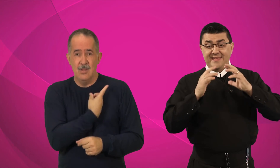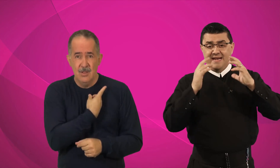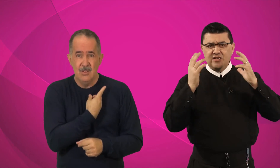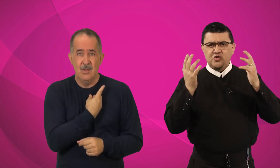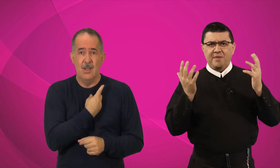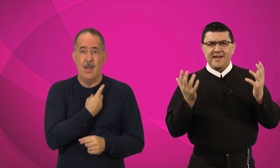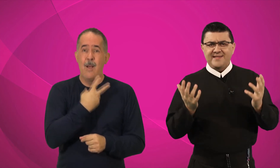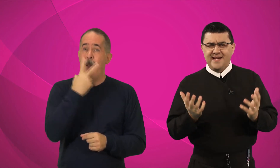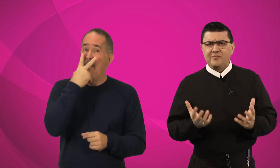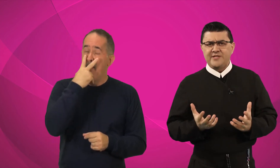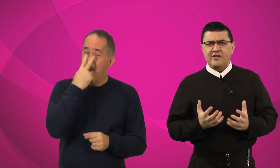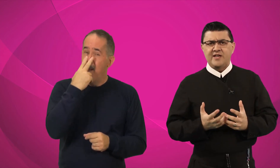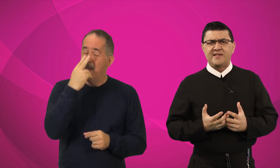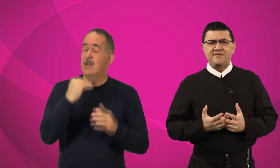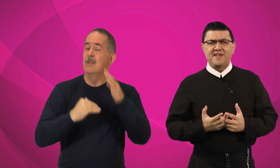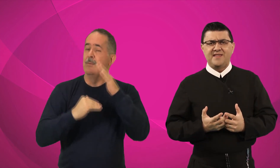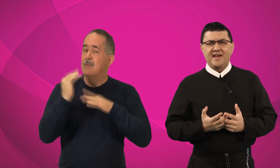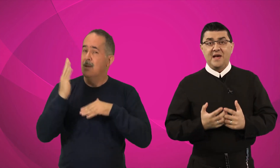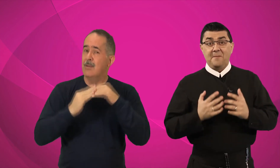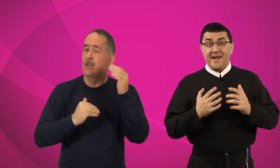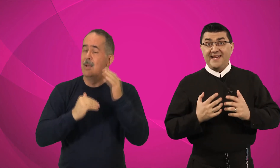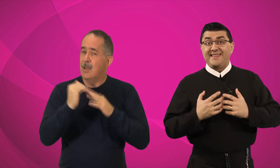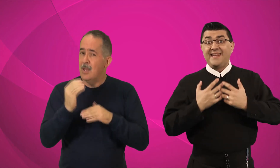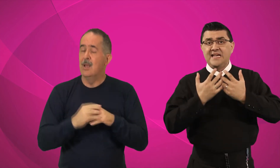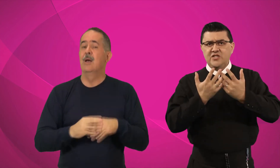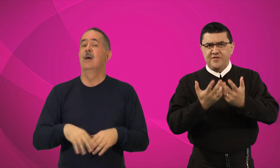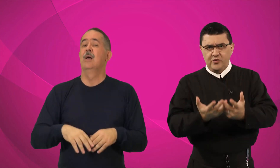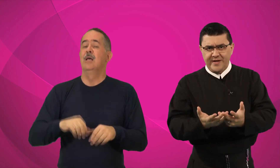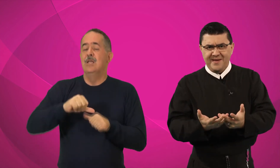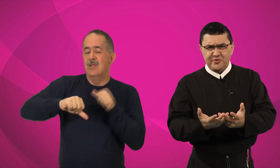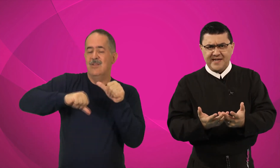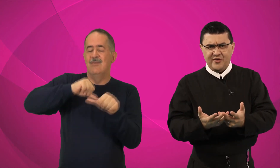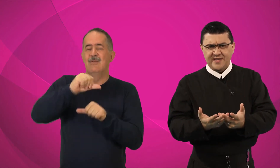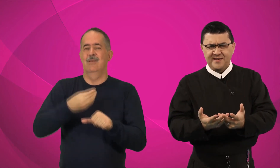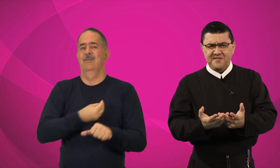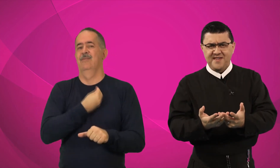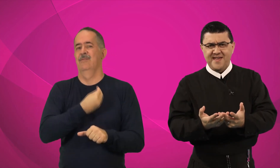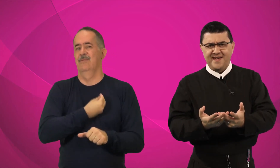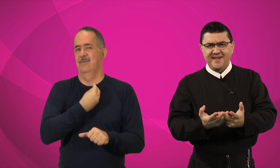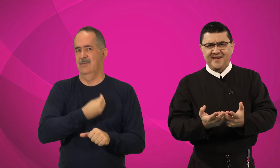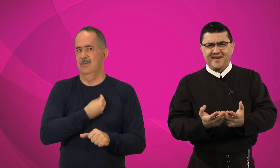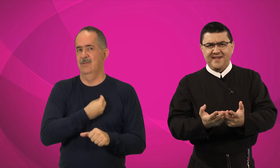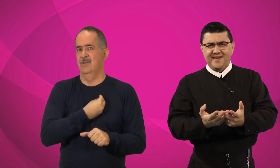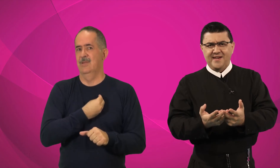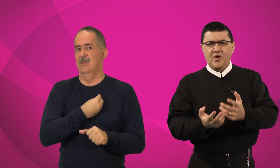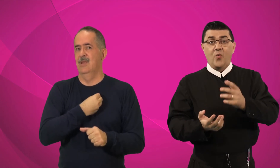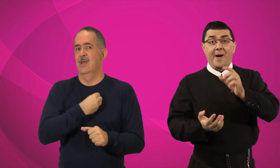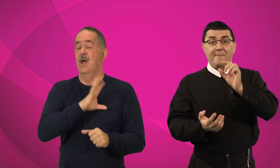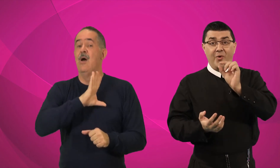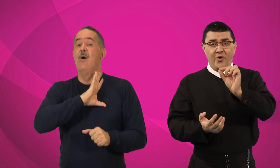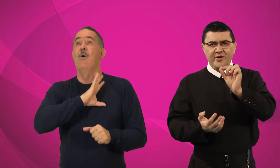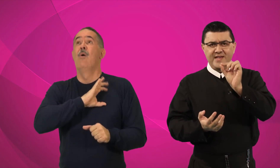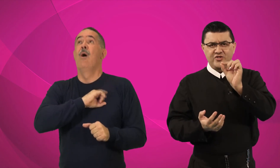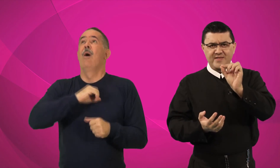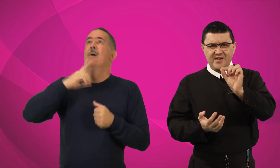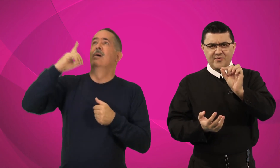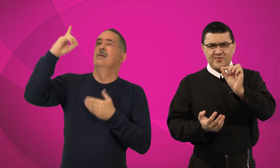transpareçamos em nossa vida, para que transfiguremos em nossa vida o amor deste Deus.